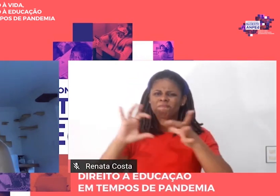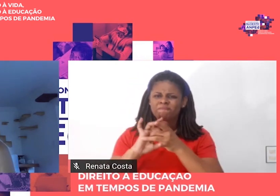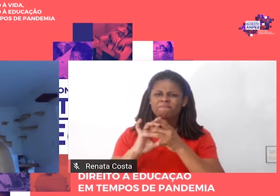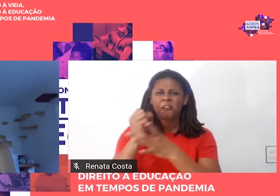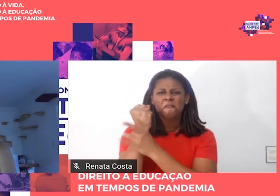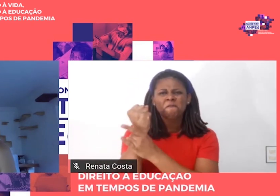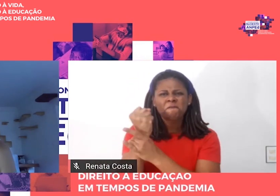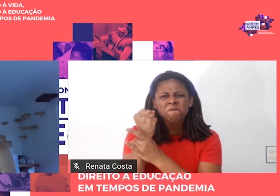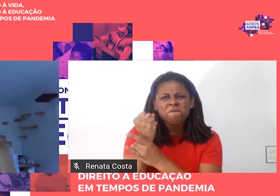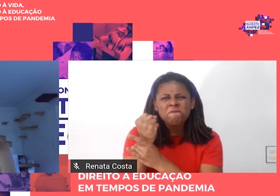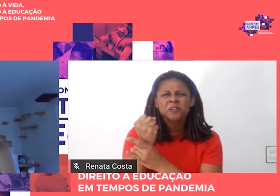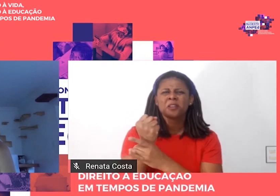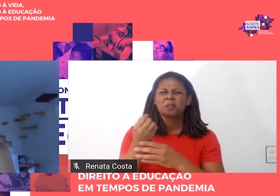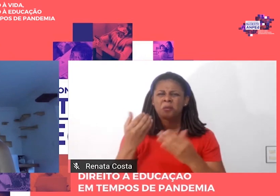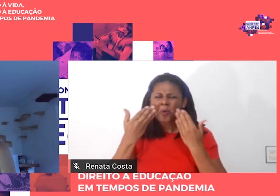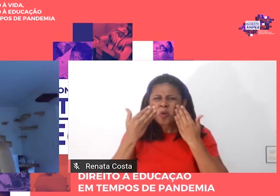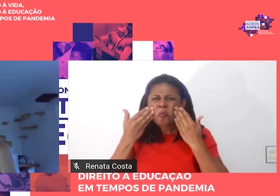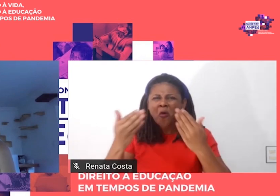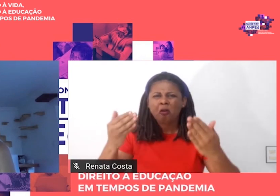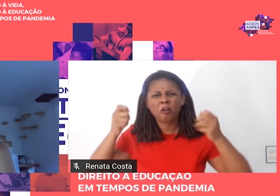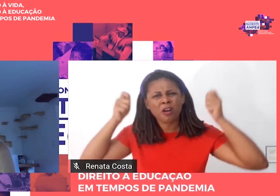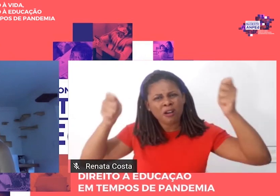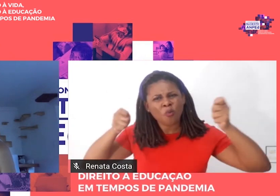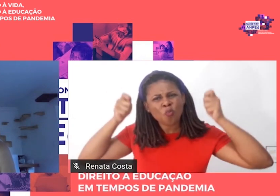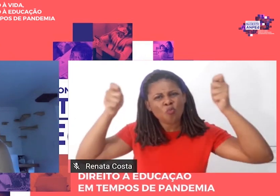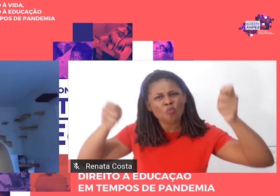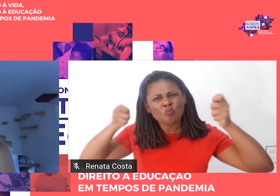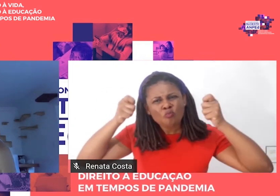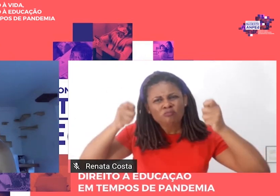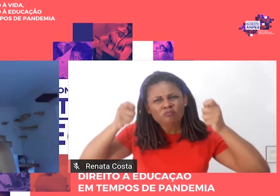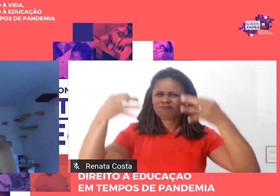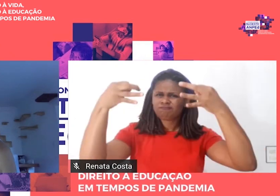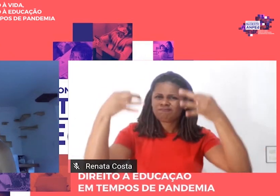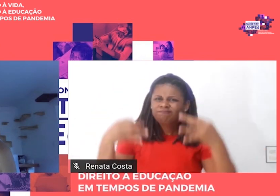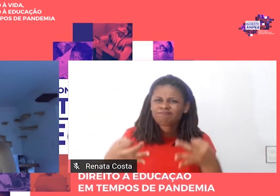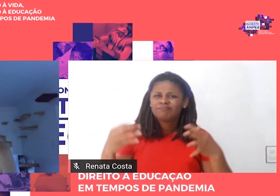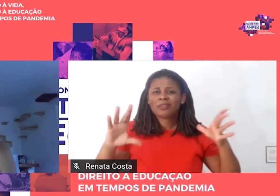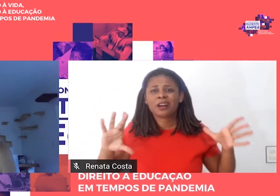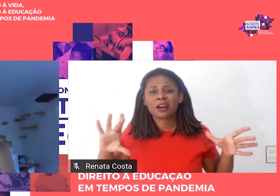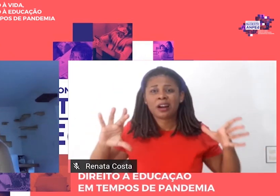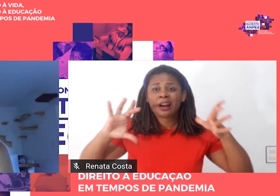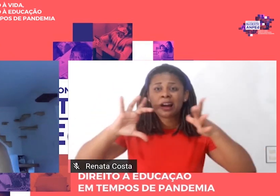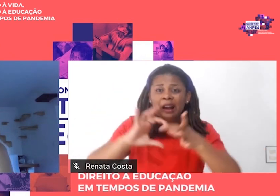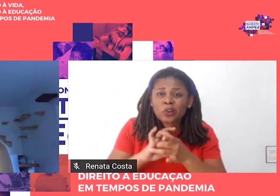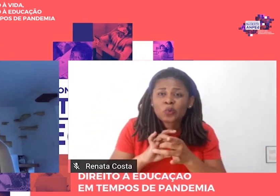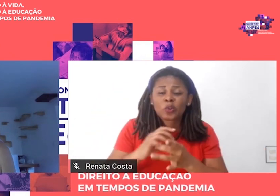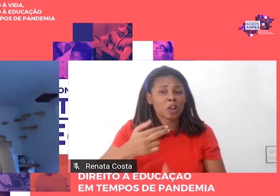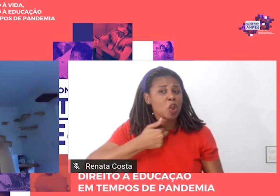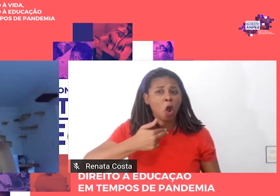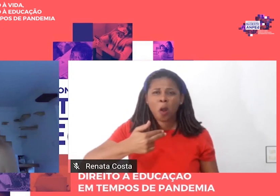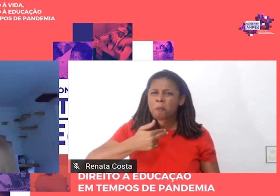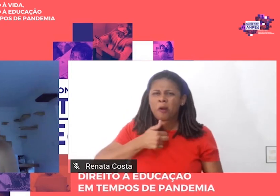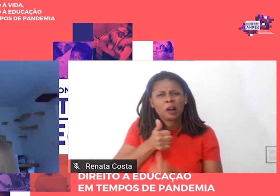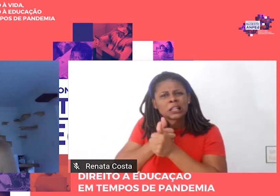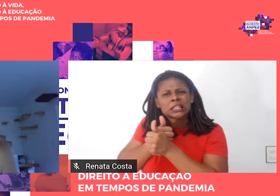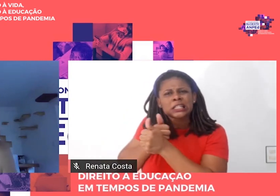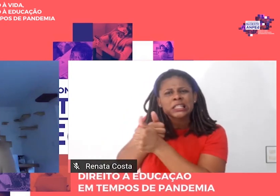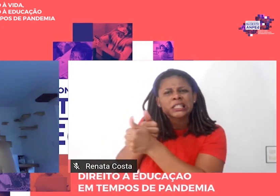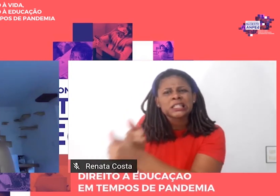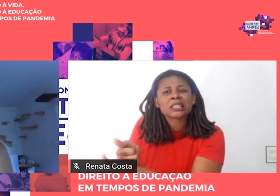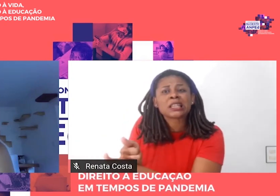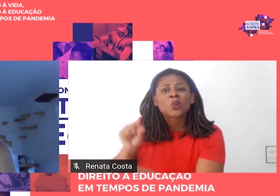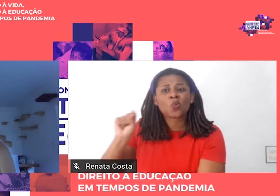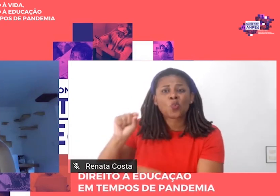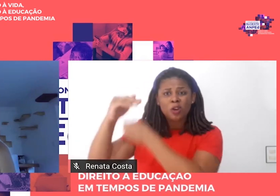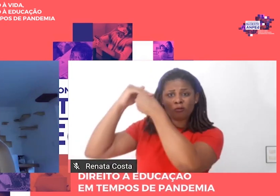que ela seja apropriada e articulada com os interesses dominantes. Esse trecho